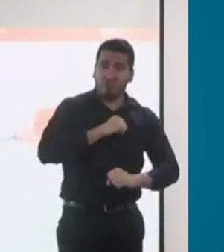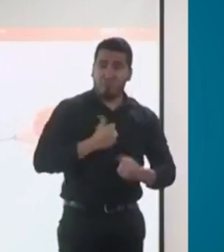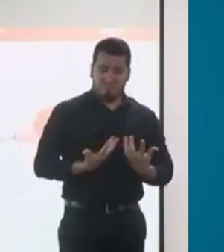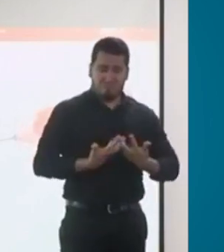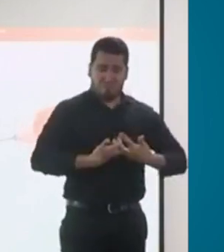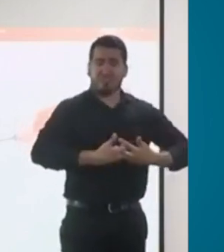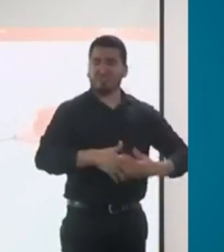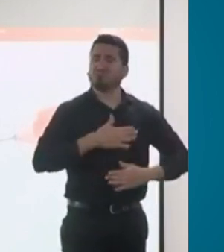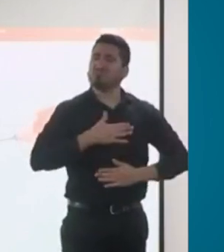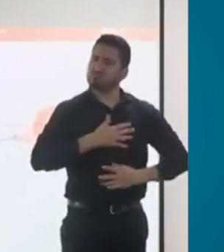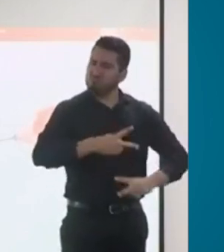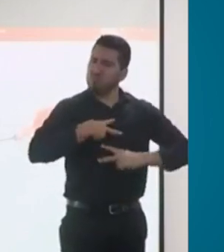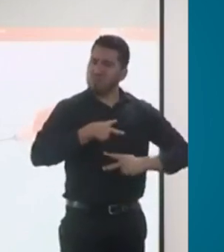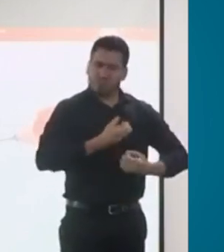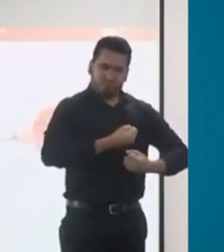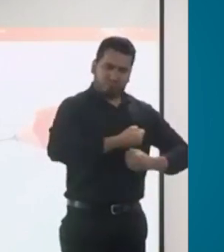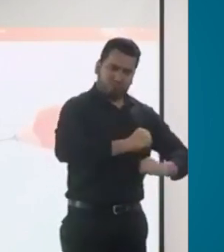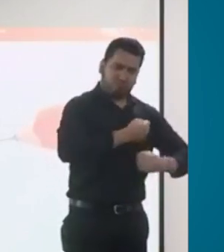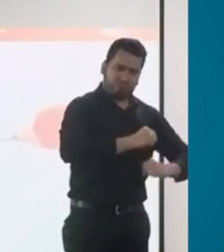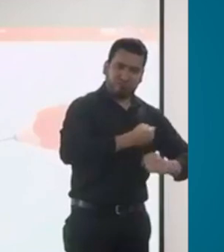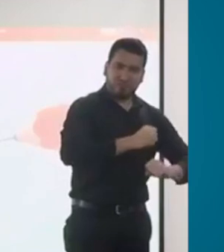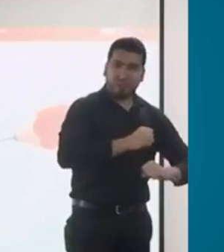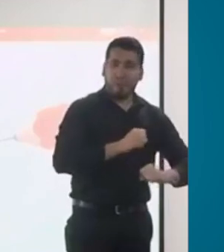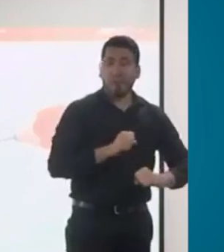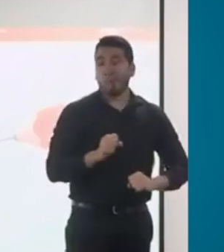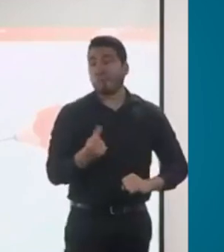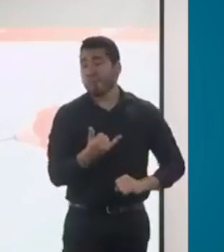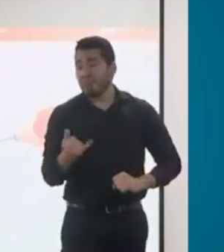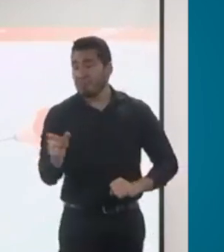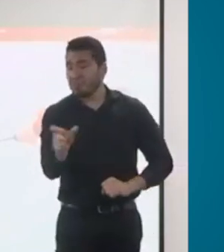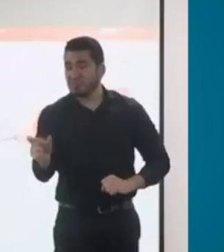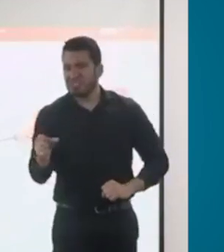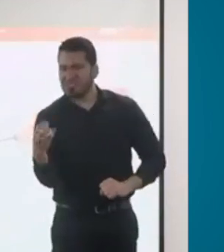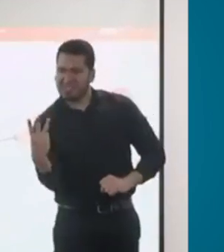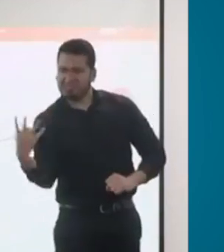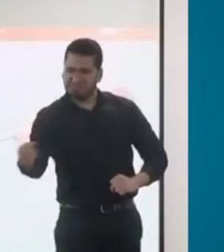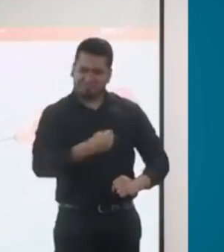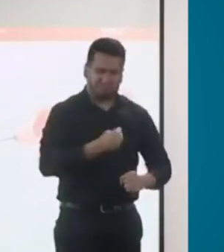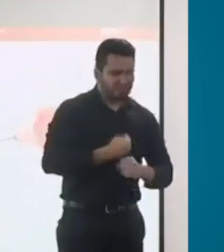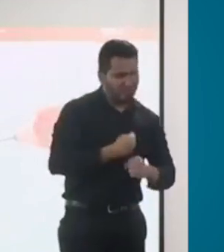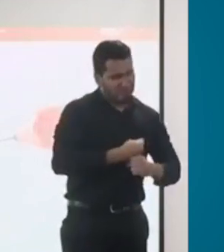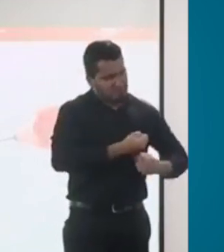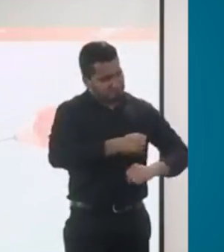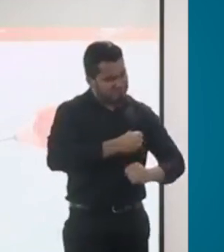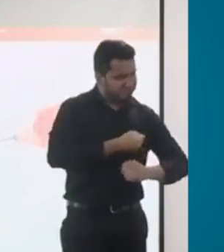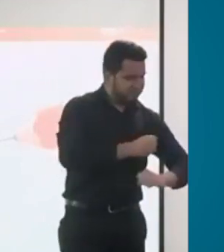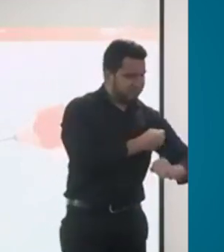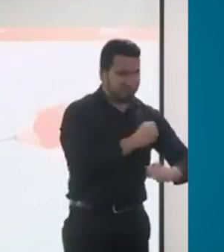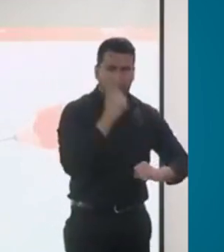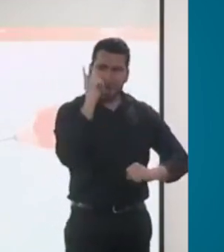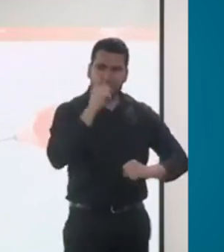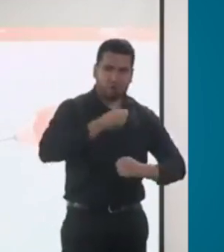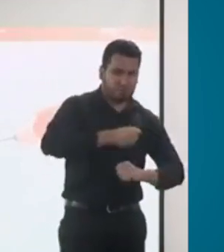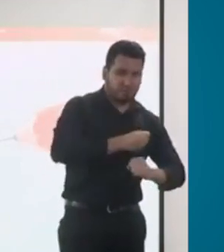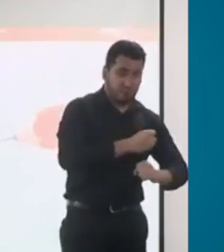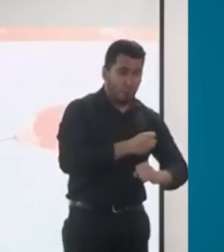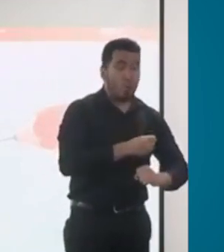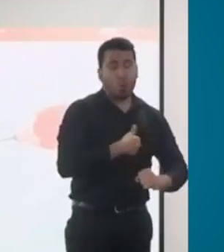empresa, allí trabajan unas dos o tres personas y de lo que él produce en esa evanistería, viven su esposa, sus